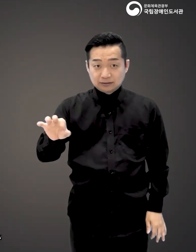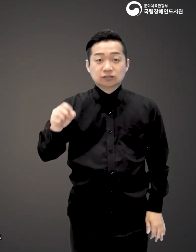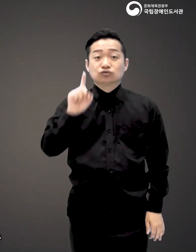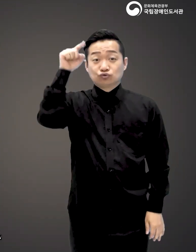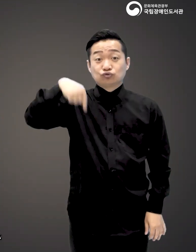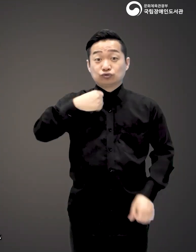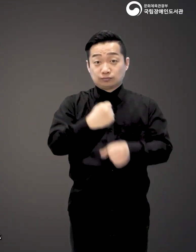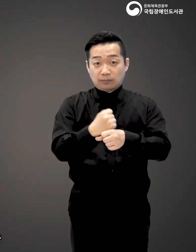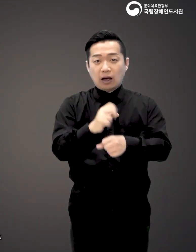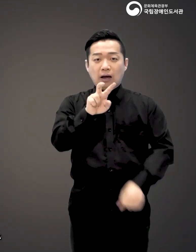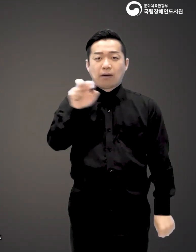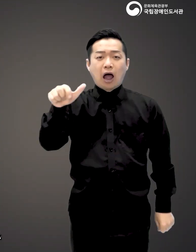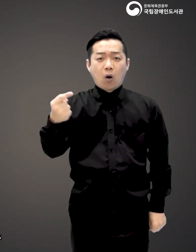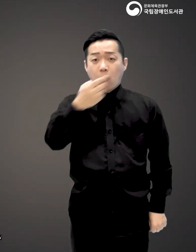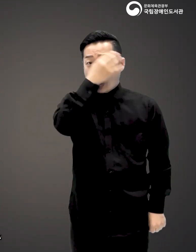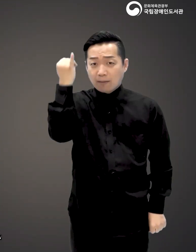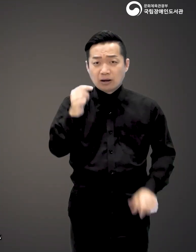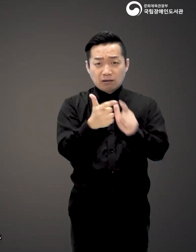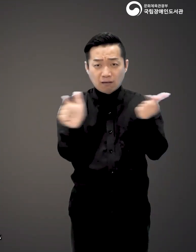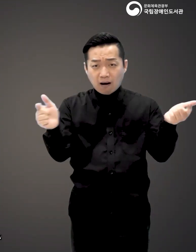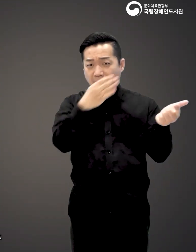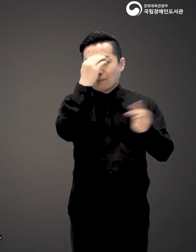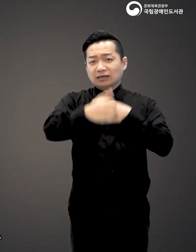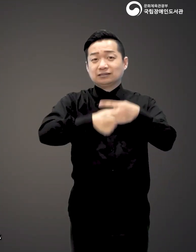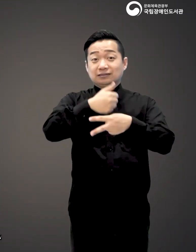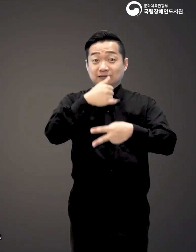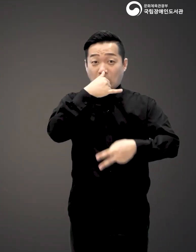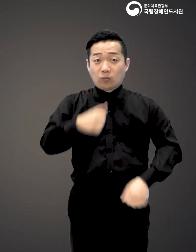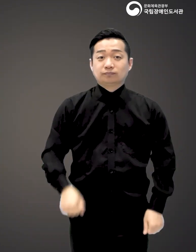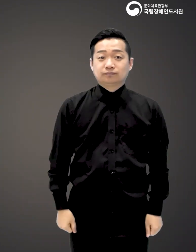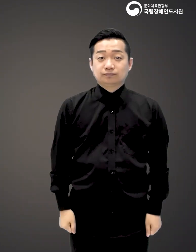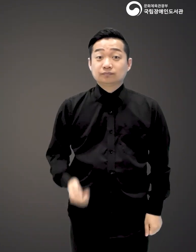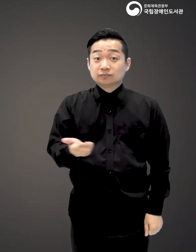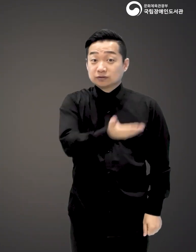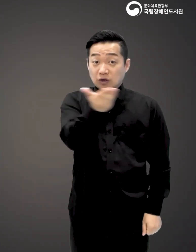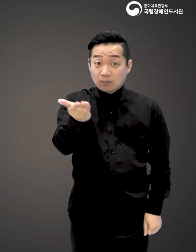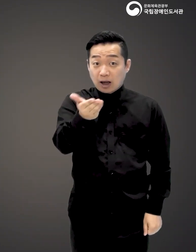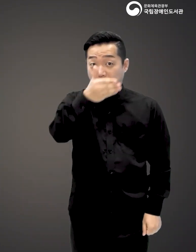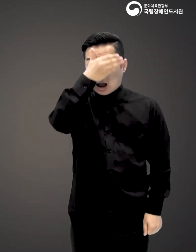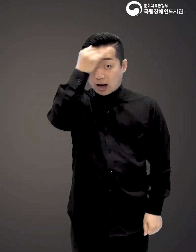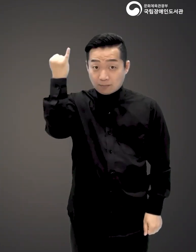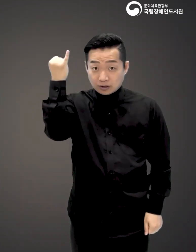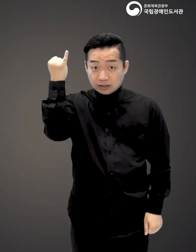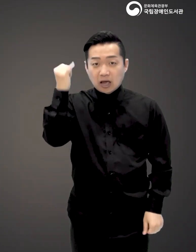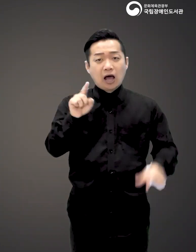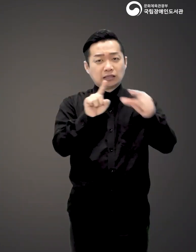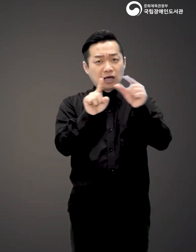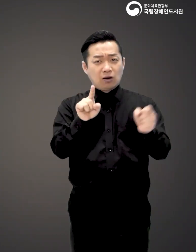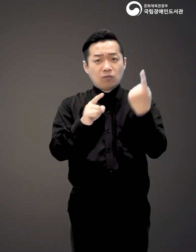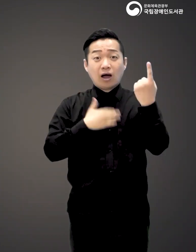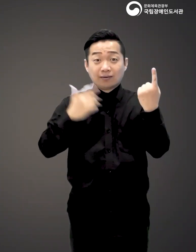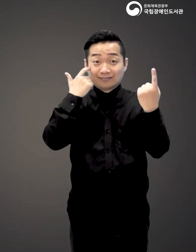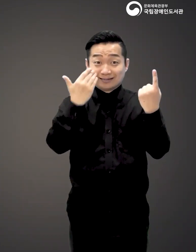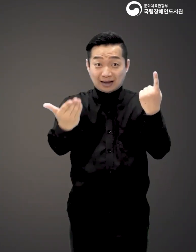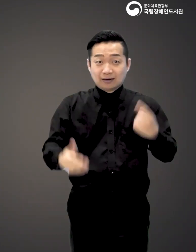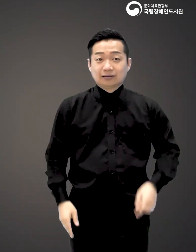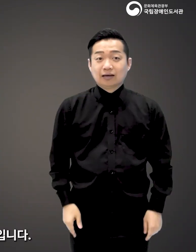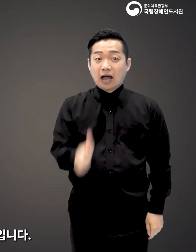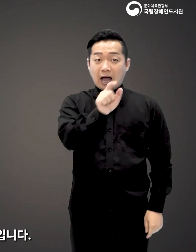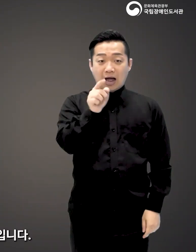우주를 창조한 마고할매 등 이런저런 할메신들이 있죠 여러분은 할머니의 어원을 알고 계시나요?